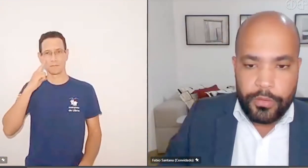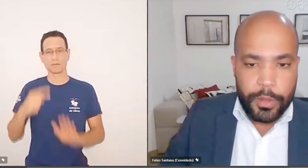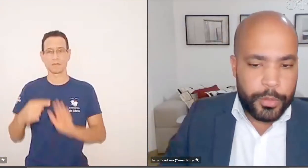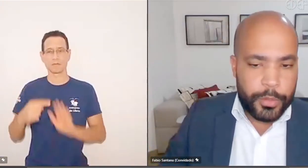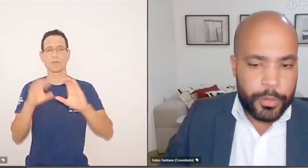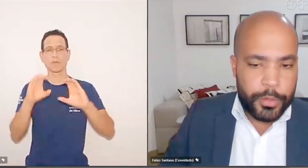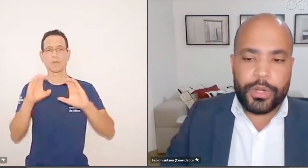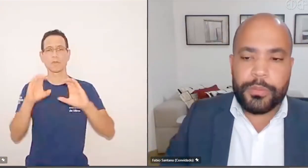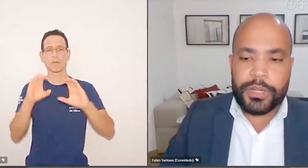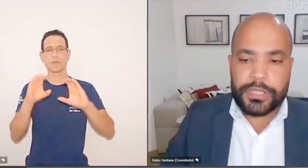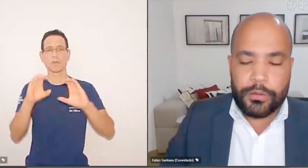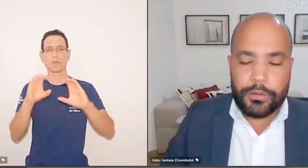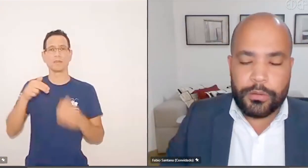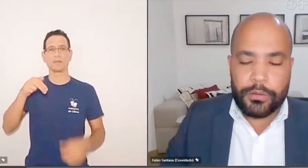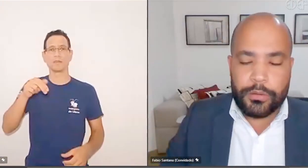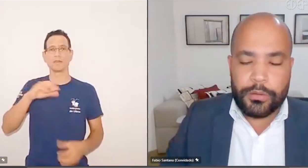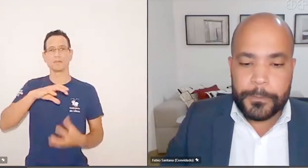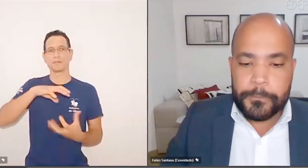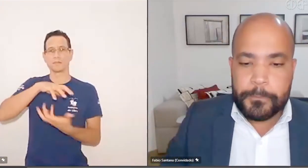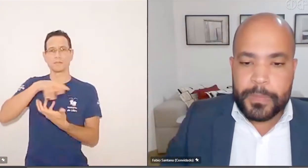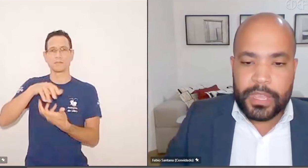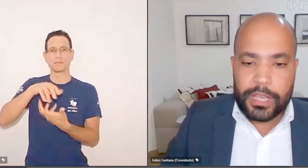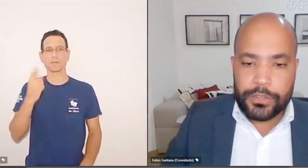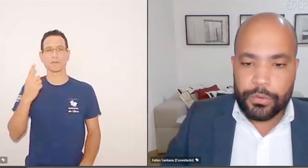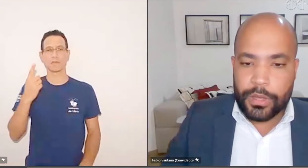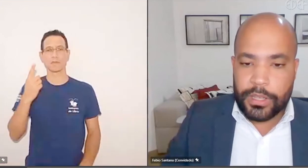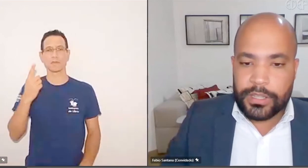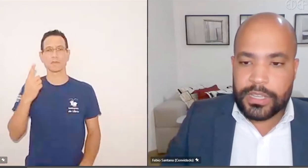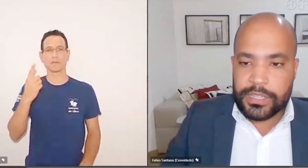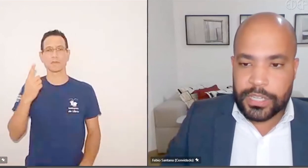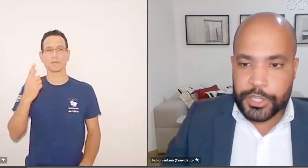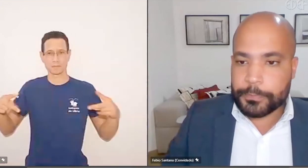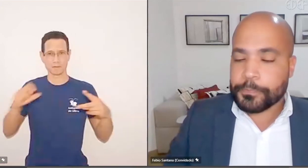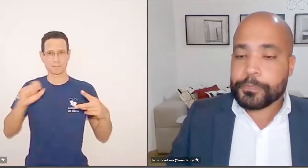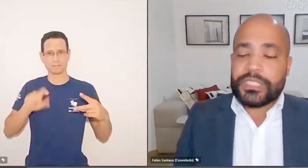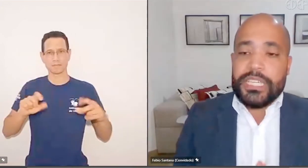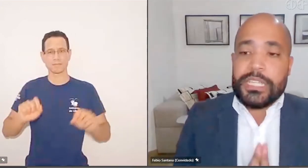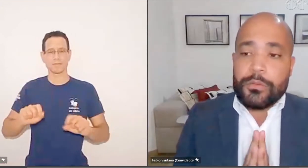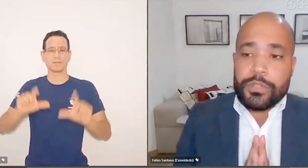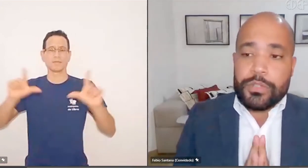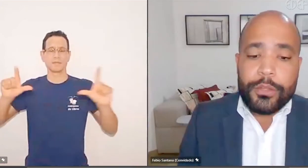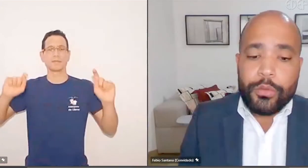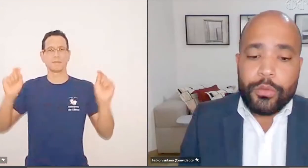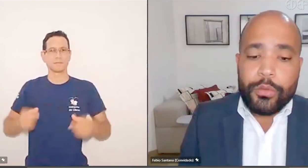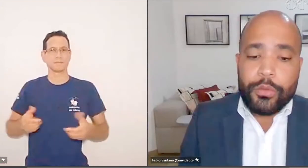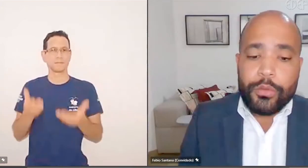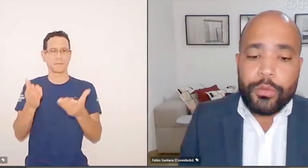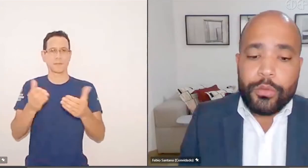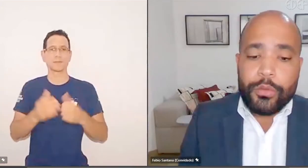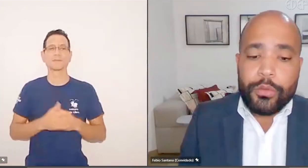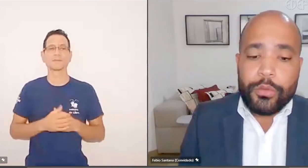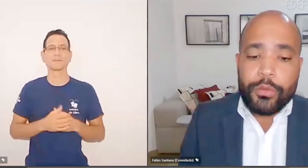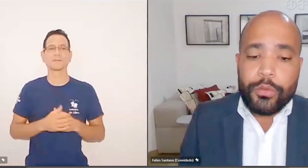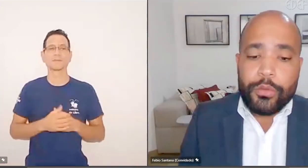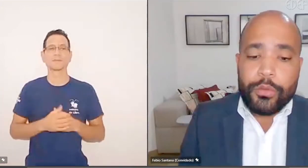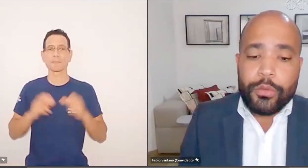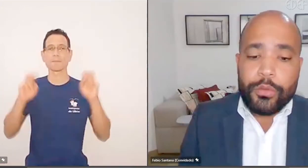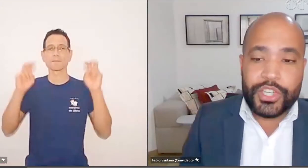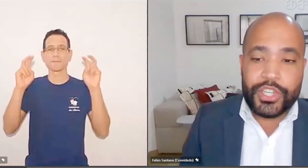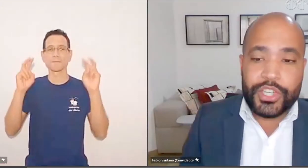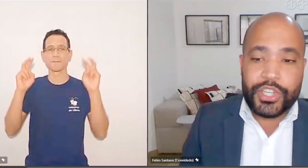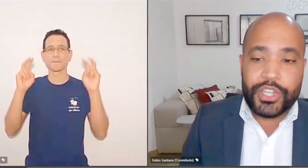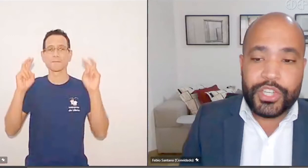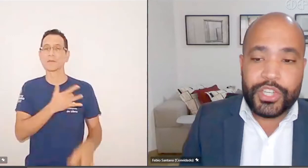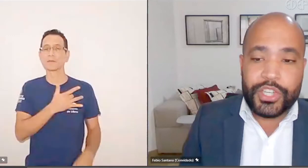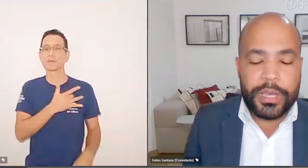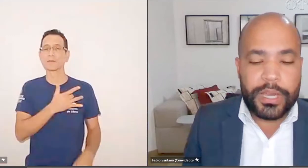Internacional em 2019. Depois eu posso disponibilizar o link para os senhores, caso desejem. Então, situando o tema, a saúde é